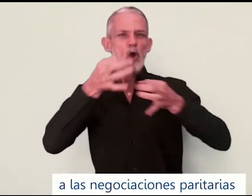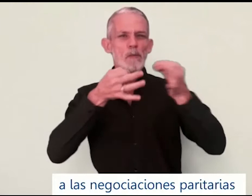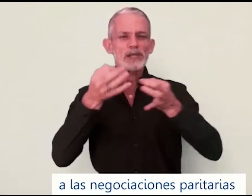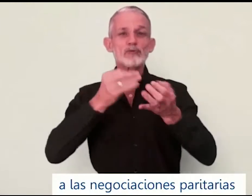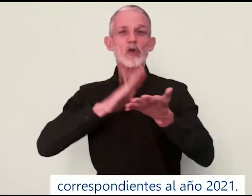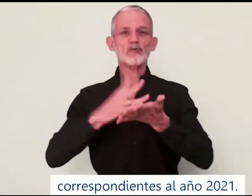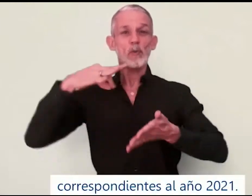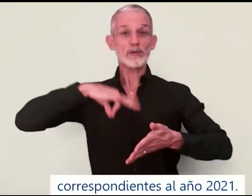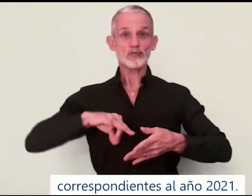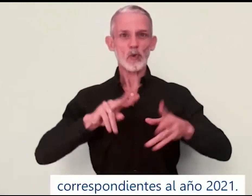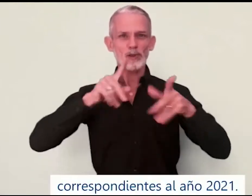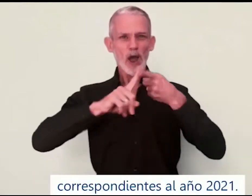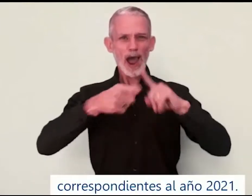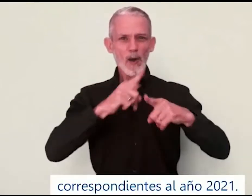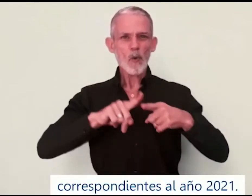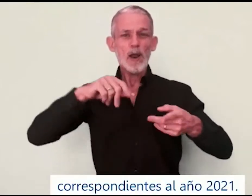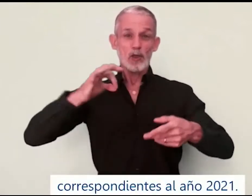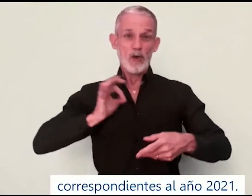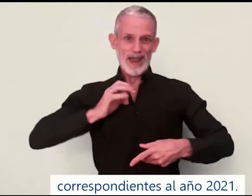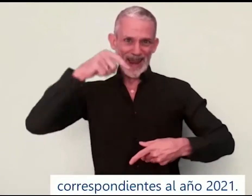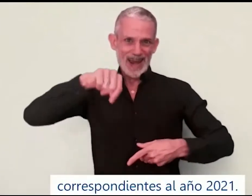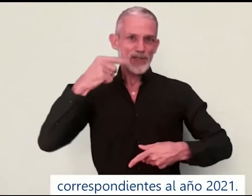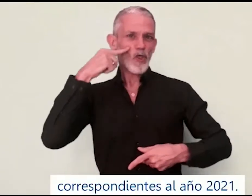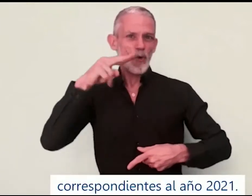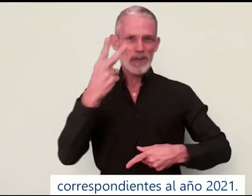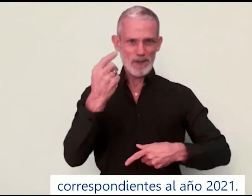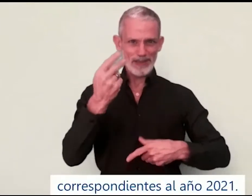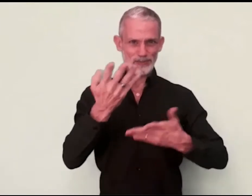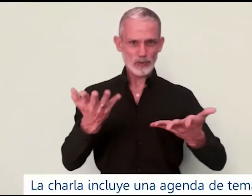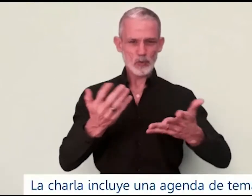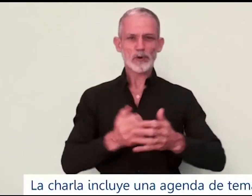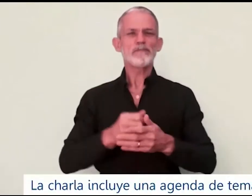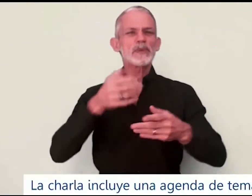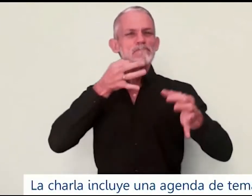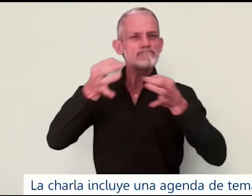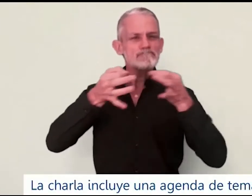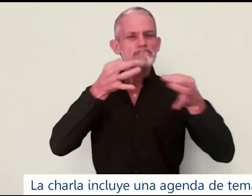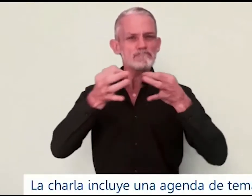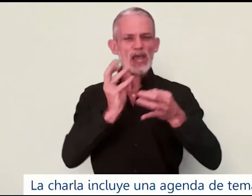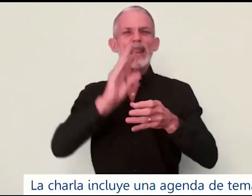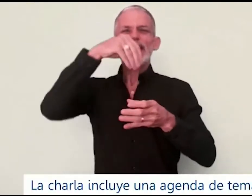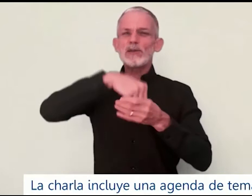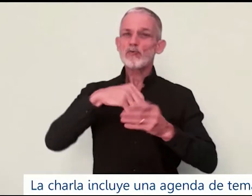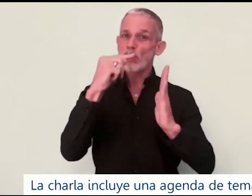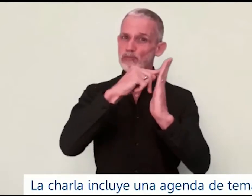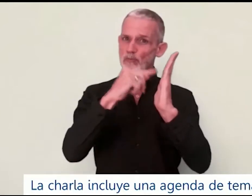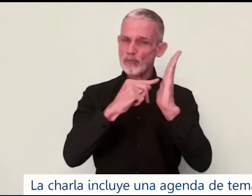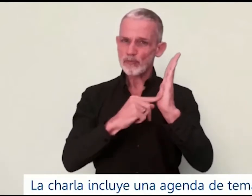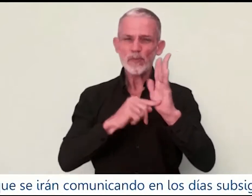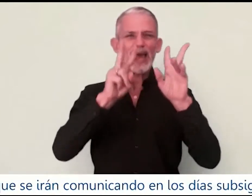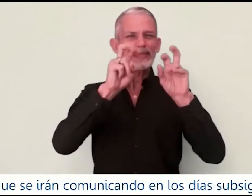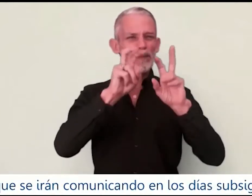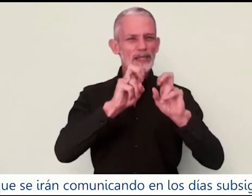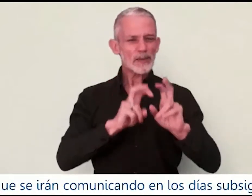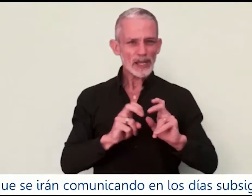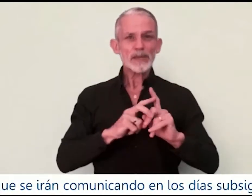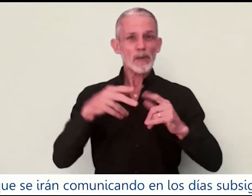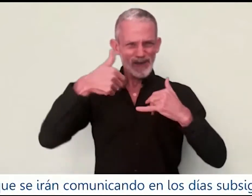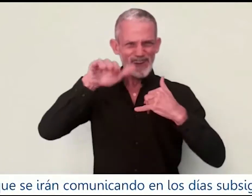correspondientes al año 2021. La charla incluye una agenda de temas que se irán comunicando en los días